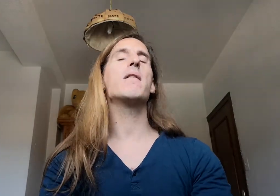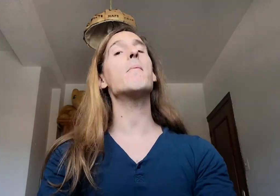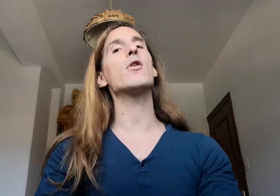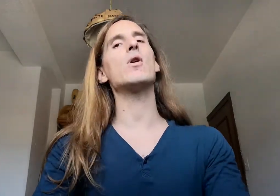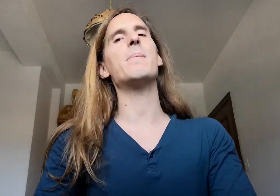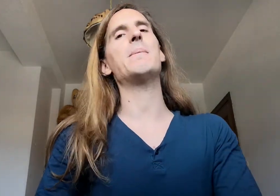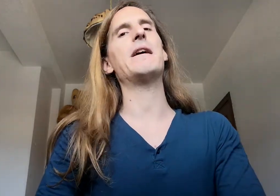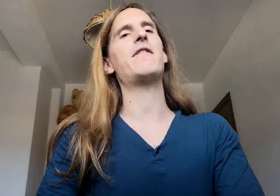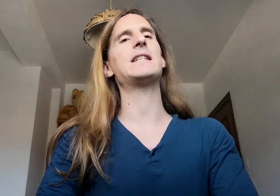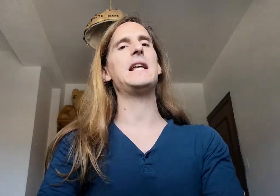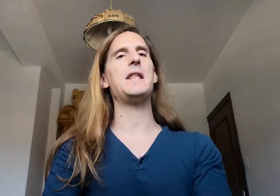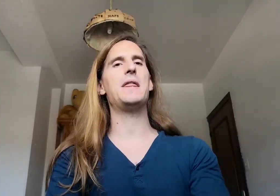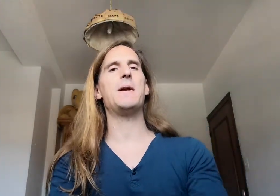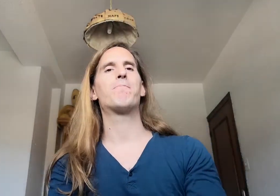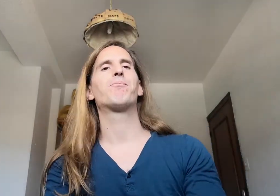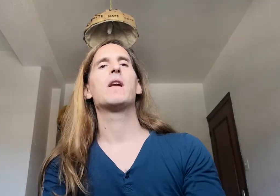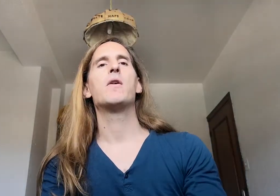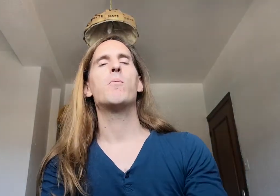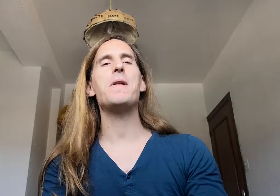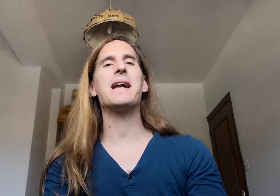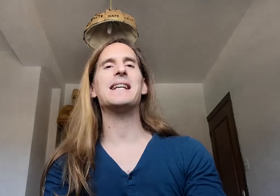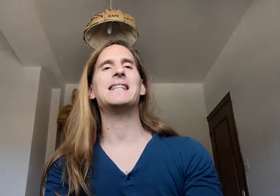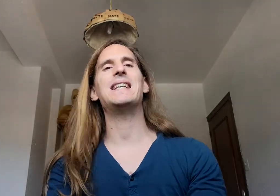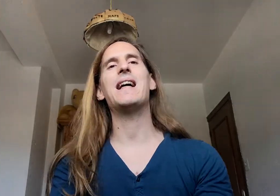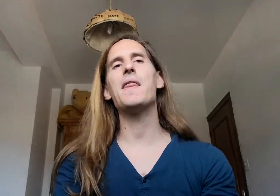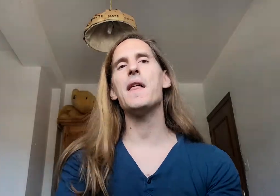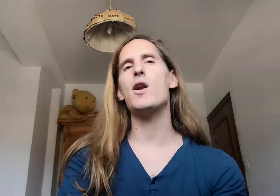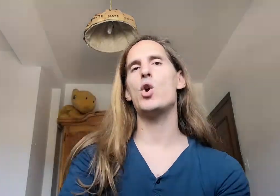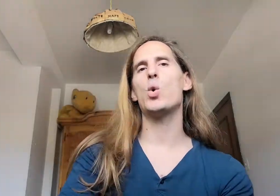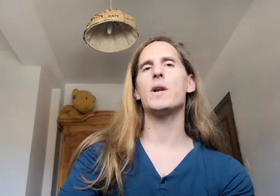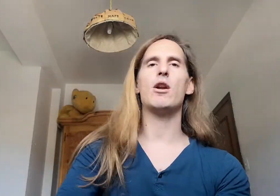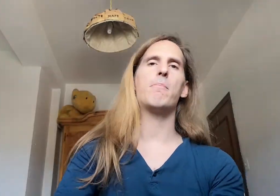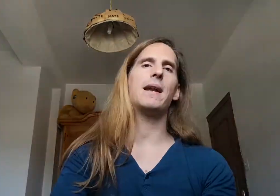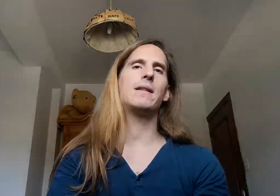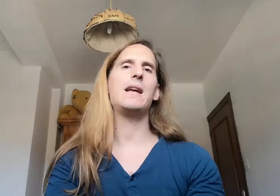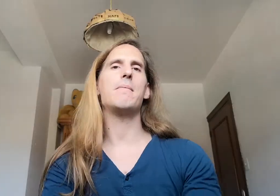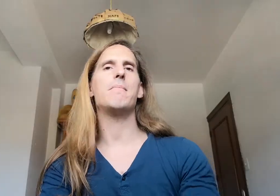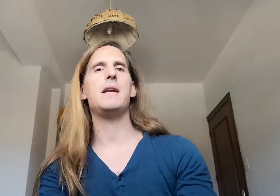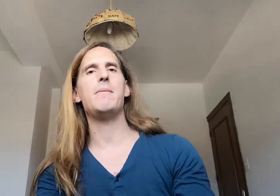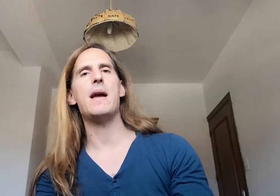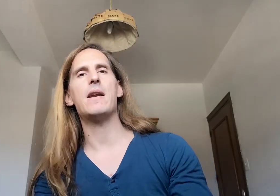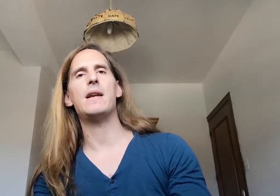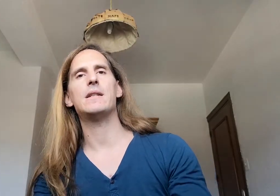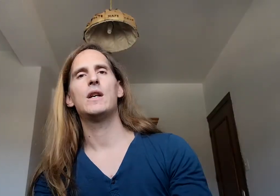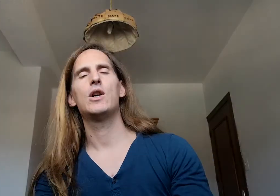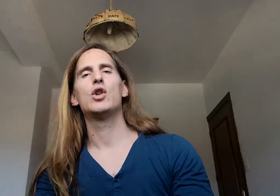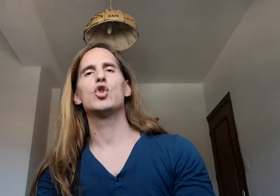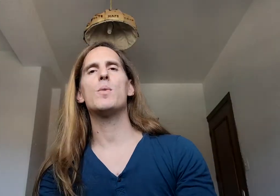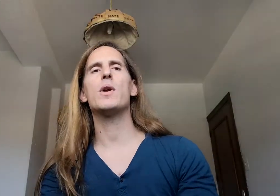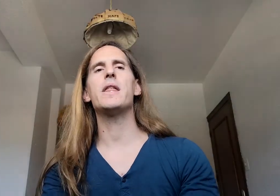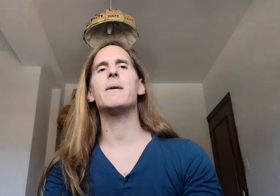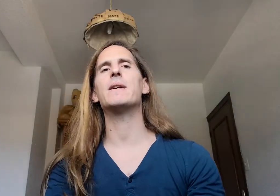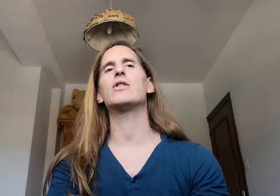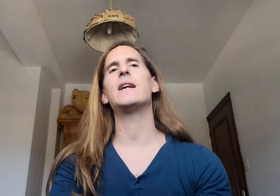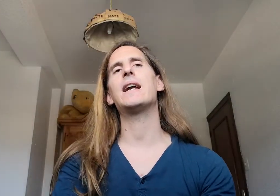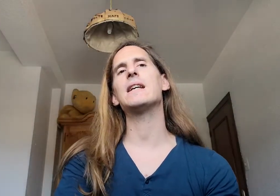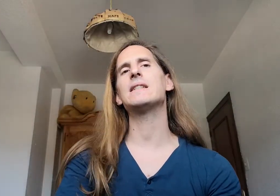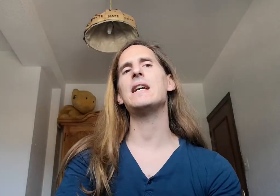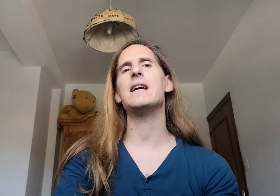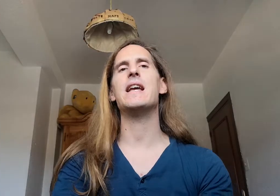vámonos con la primera frase que dice voy a clase de danza los lunes los martes y viernes somos 15 personas en clase y